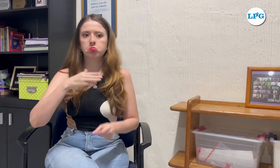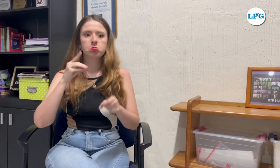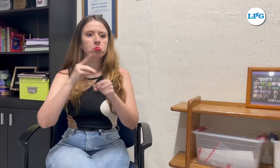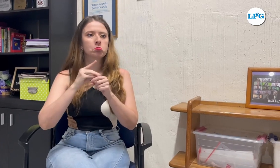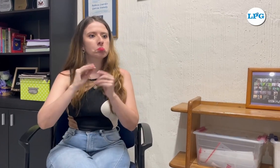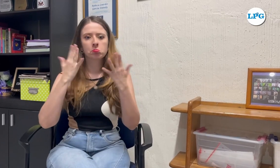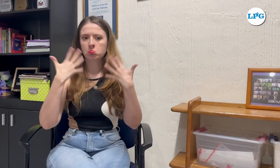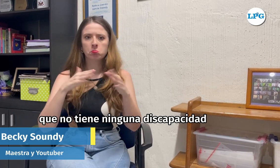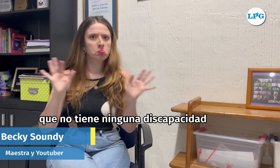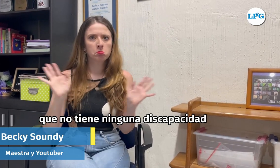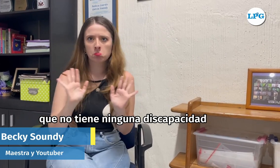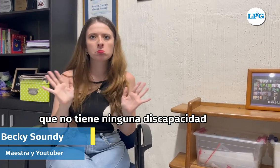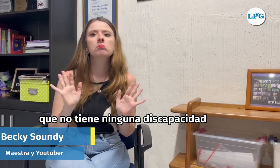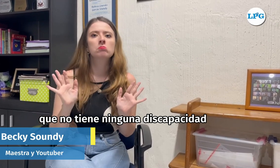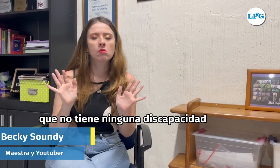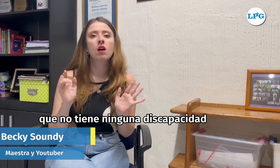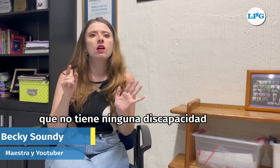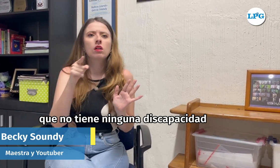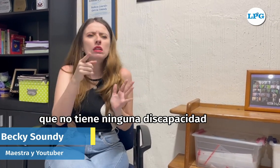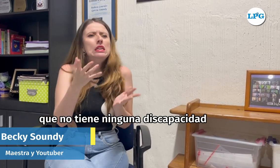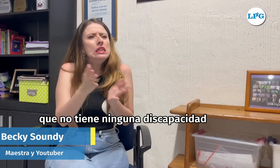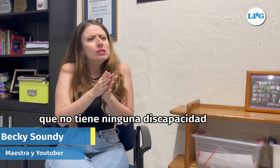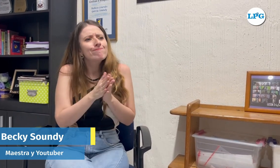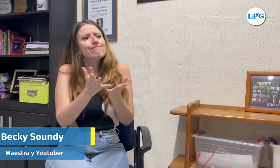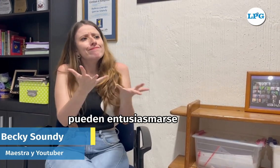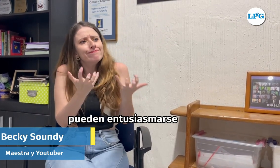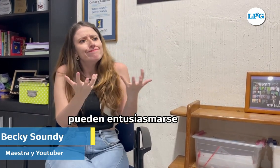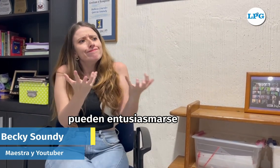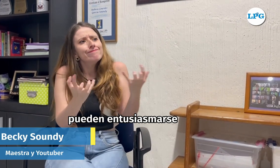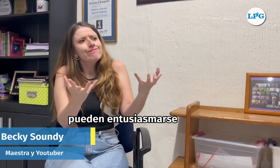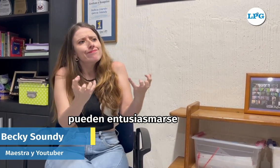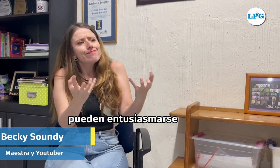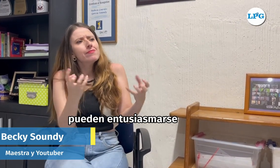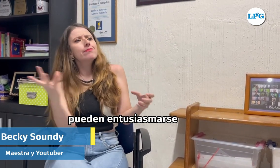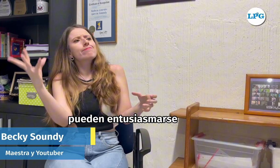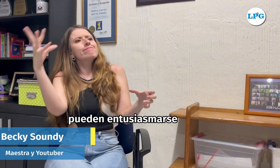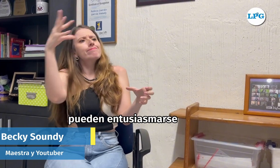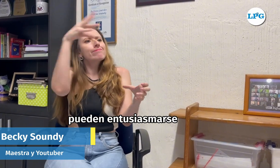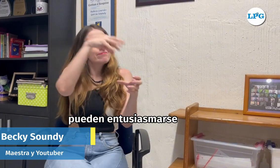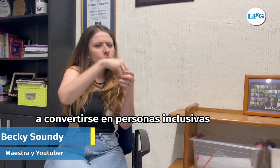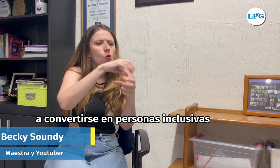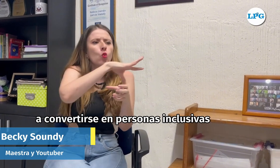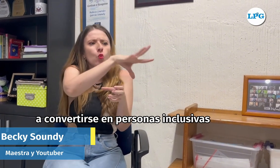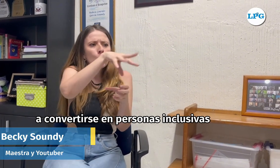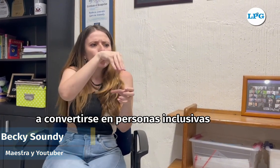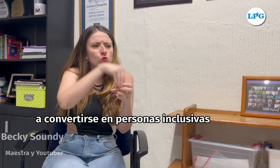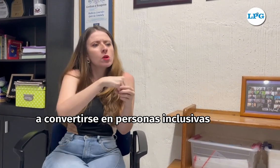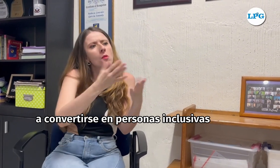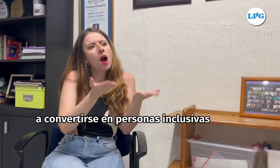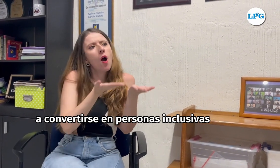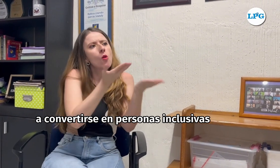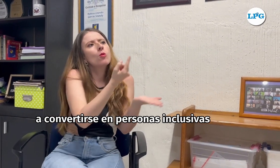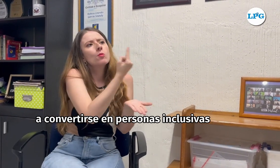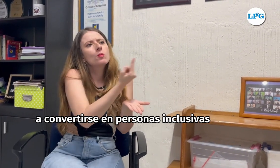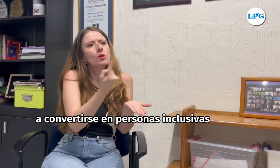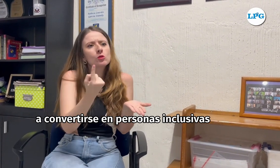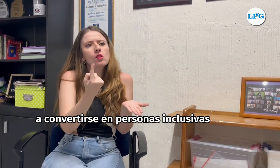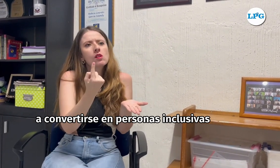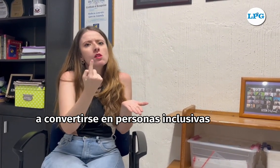que no tienen ningún adicto con cuidado, pueden entusiasmarse a convertirse en personas sin